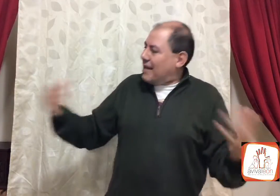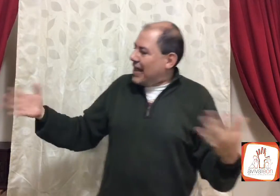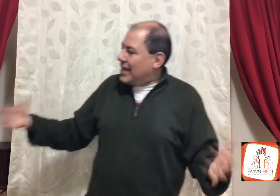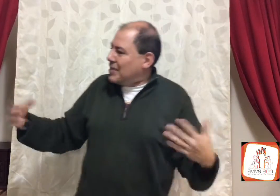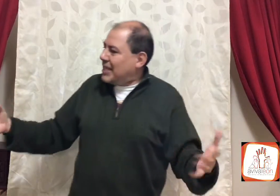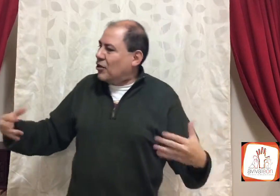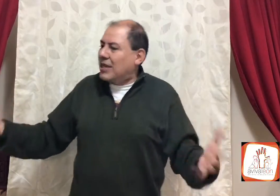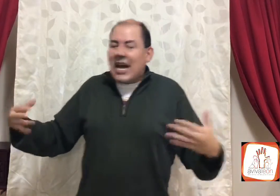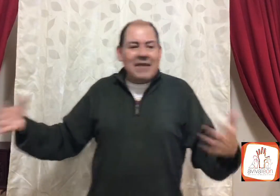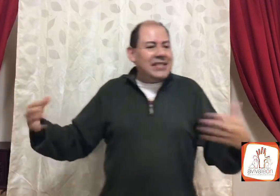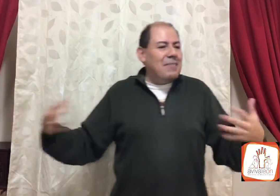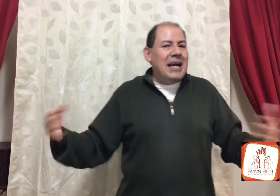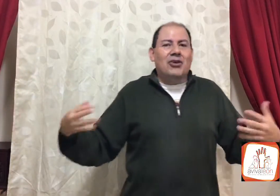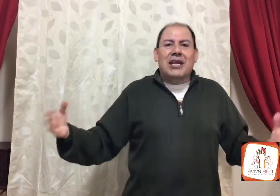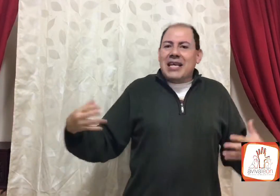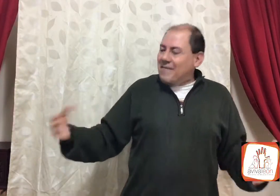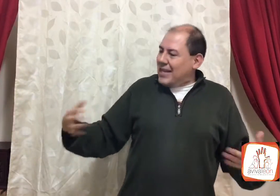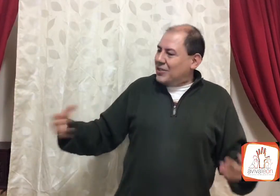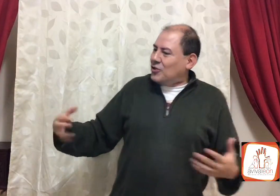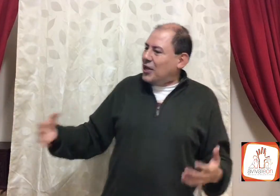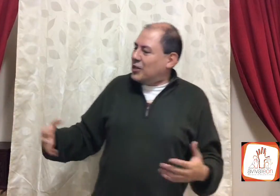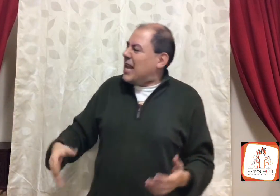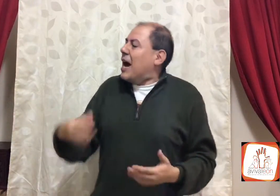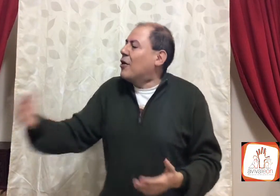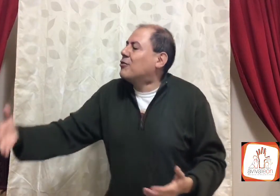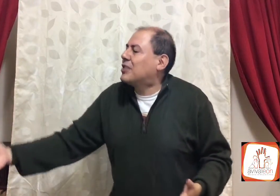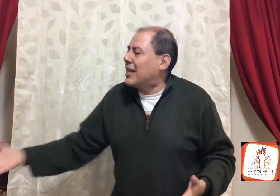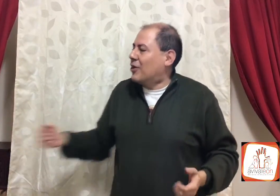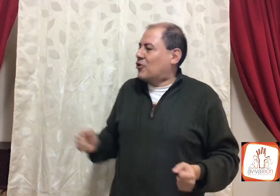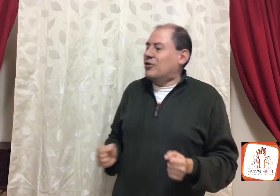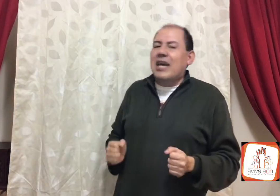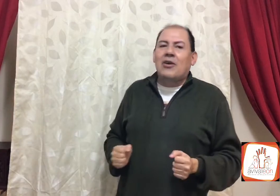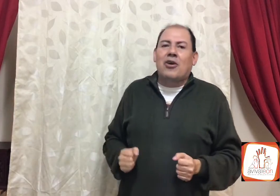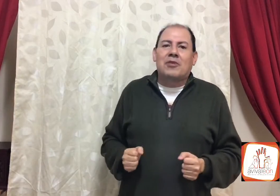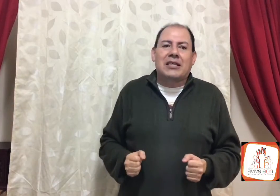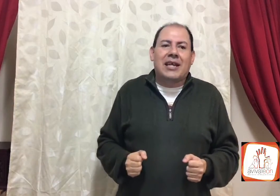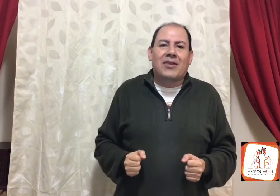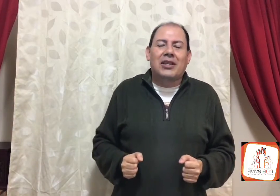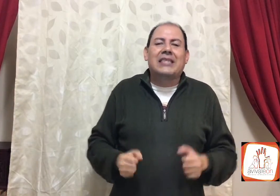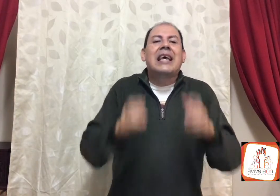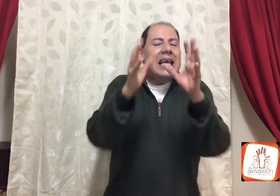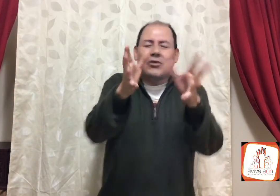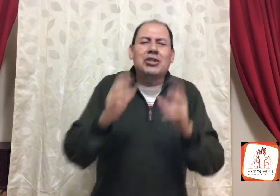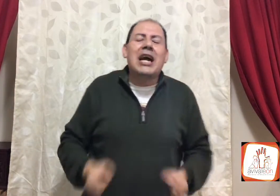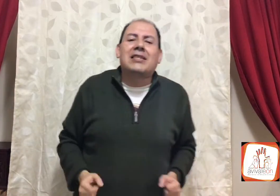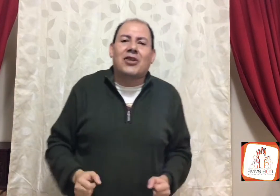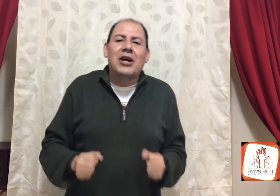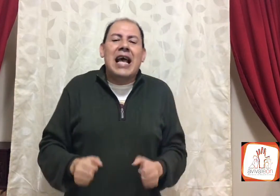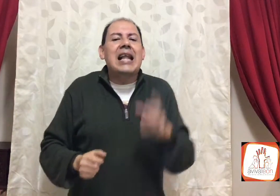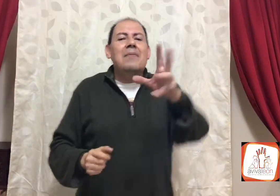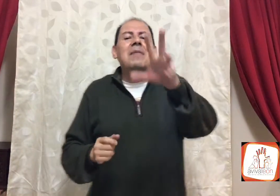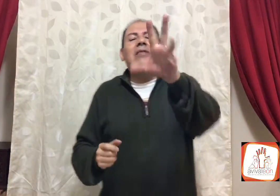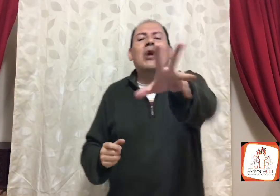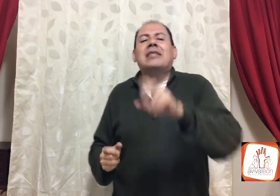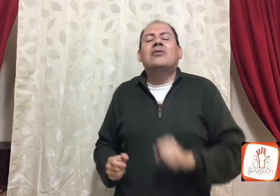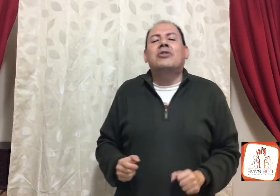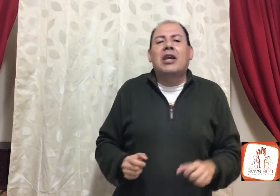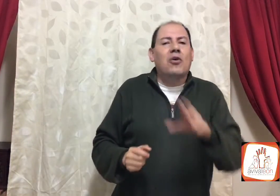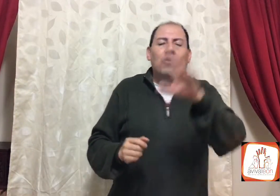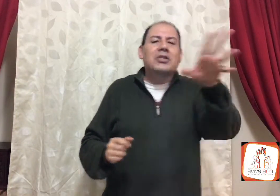que vengan mis hijos, a ver chamacos, y vienen sus hijos, y dice, ahora ustedes los consagro como sacerdotes. Escucha esto, en la Biblia, tú has escuchado muchas